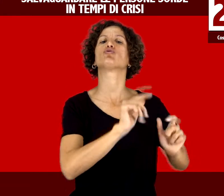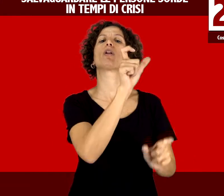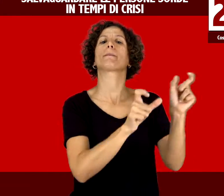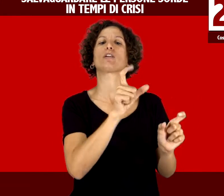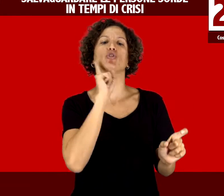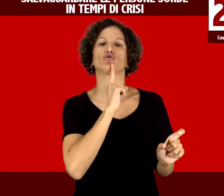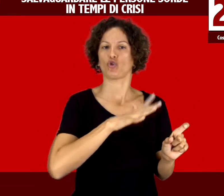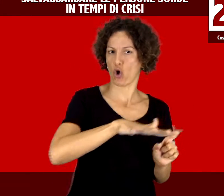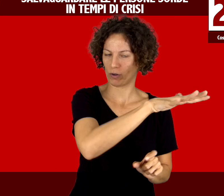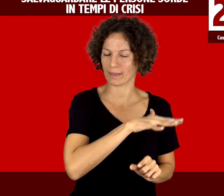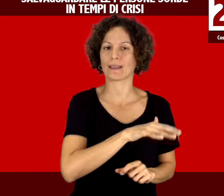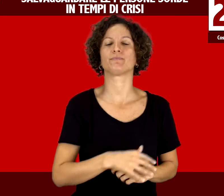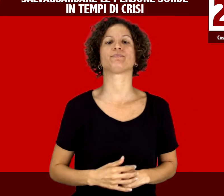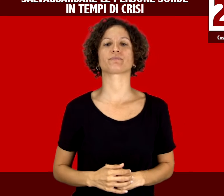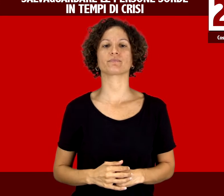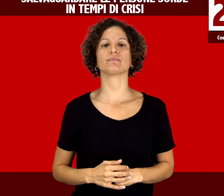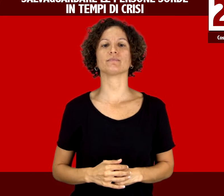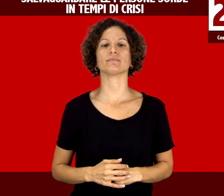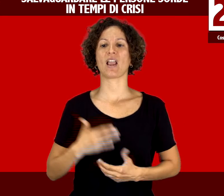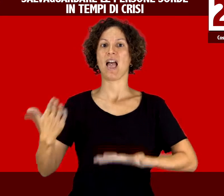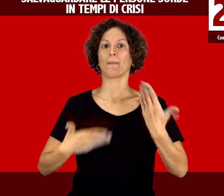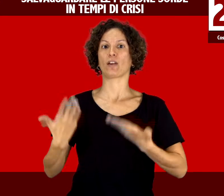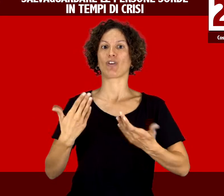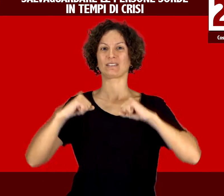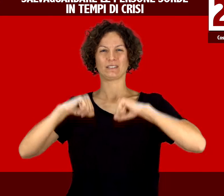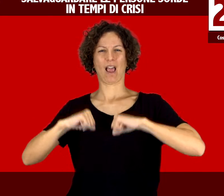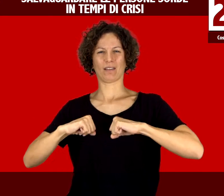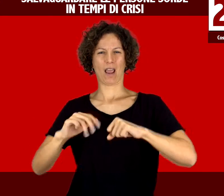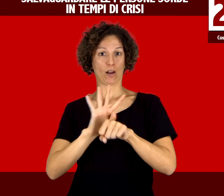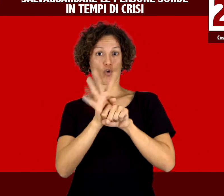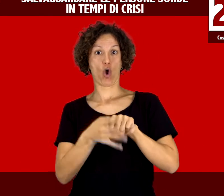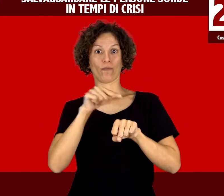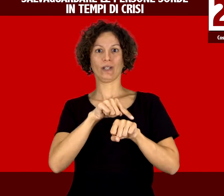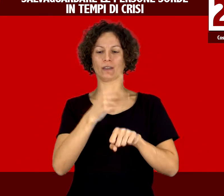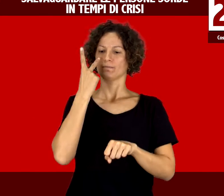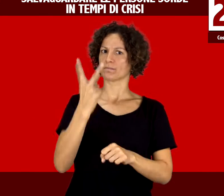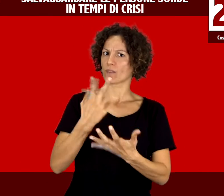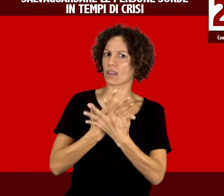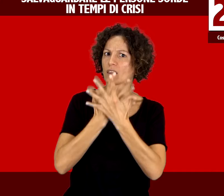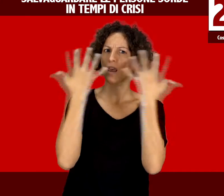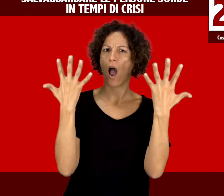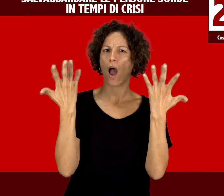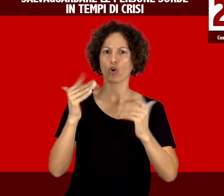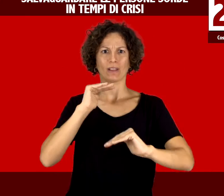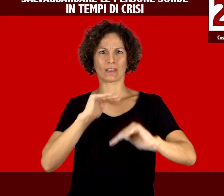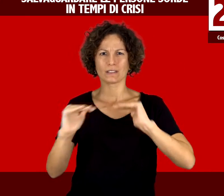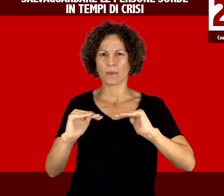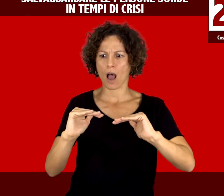per il Covid-19, che non ha fatto altro che mettere a nudo e amplificare le discriminazioni che vivono ogni giorno le persone